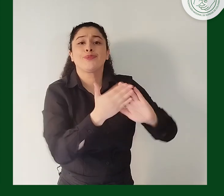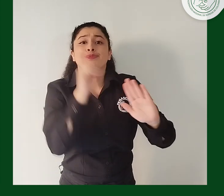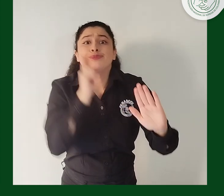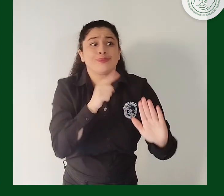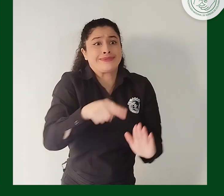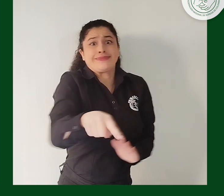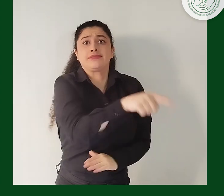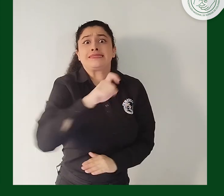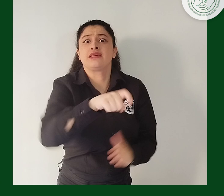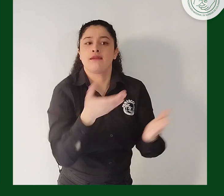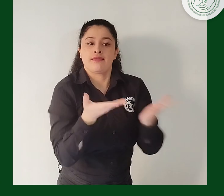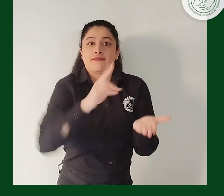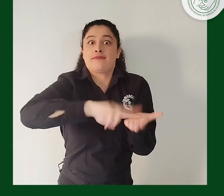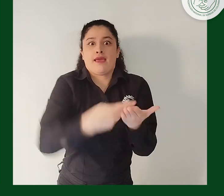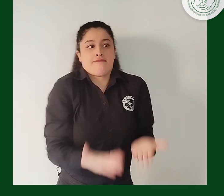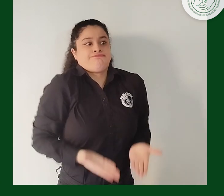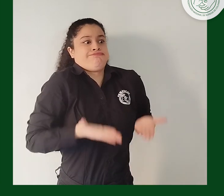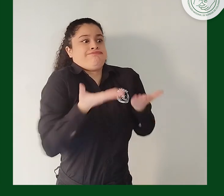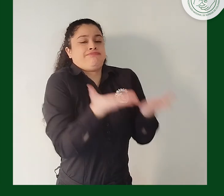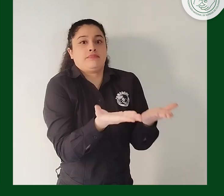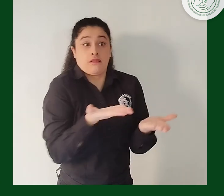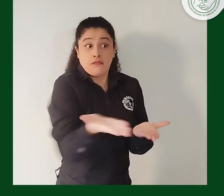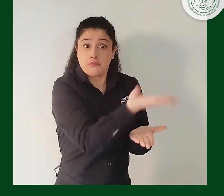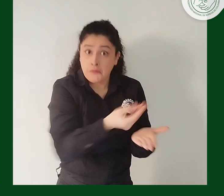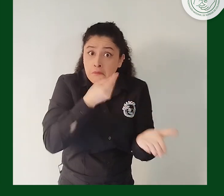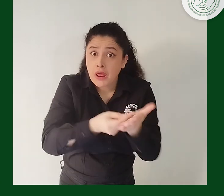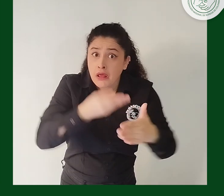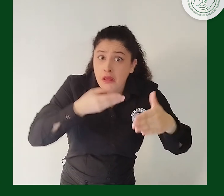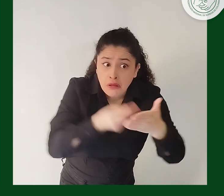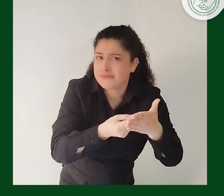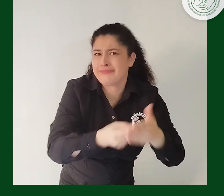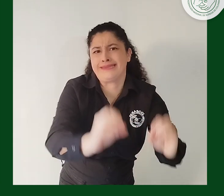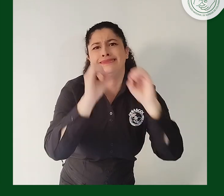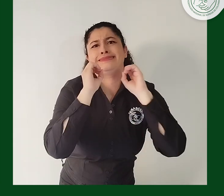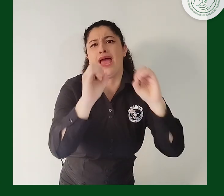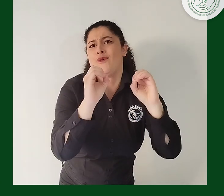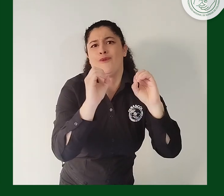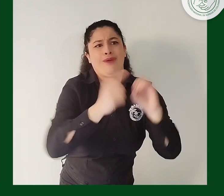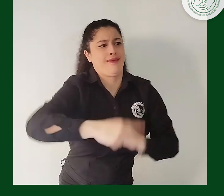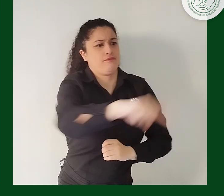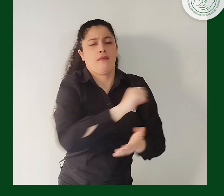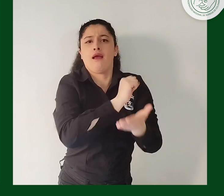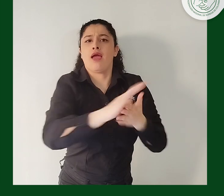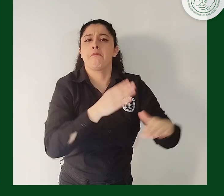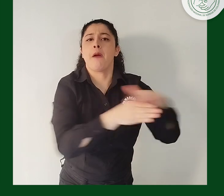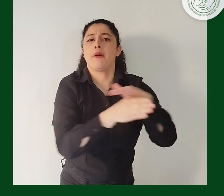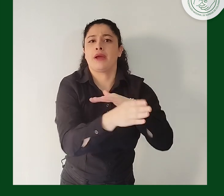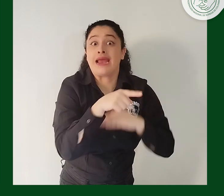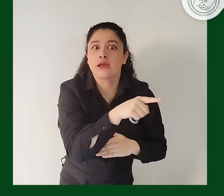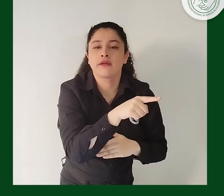interpretación para personas sordas a costo cero del usuario final. Y además, se debía contemplar que